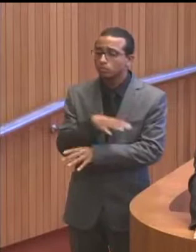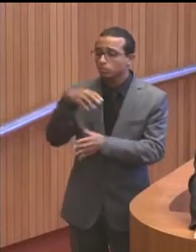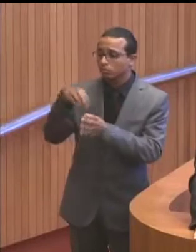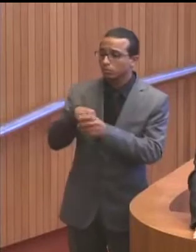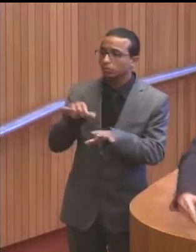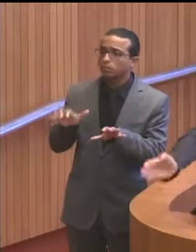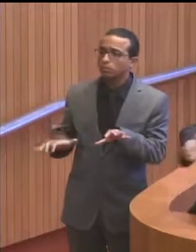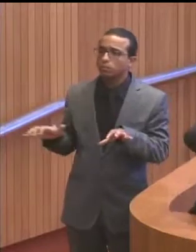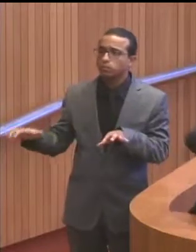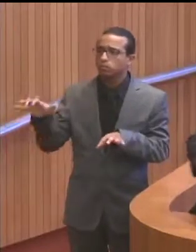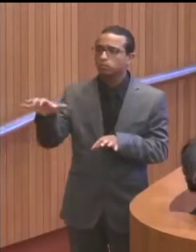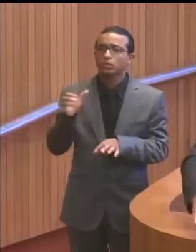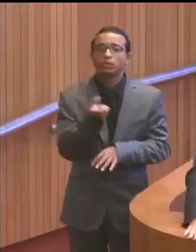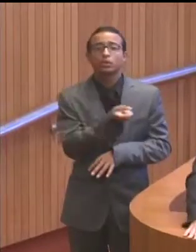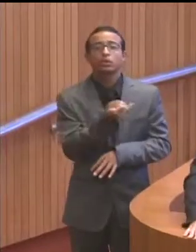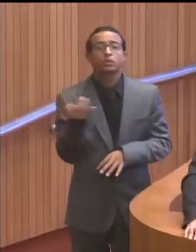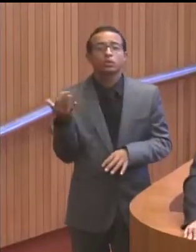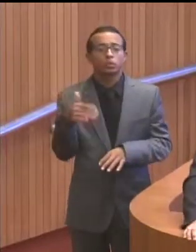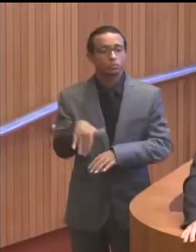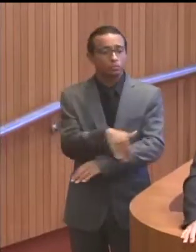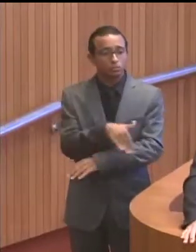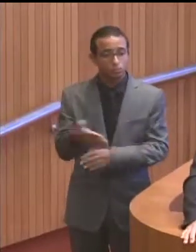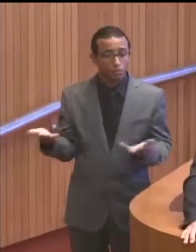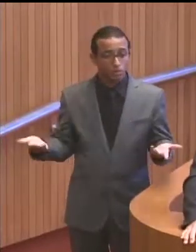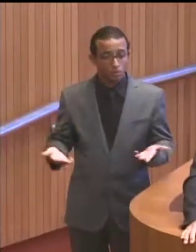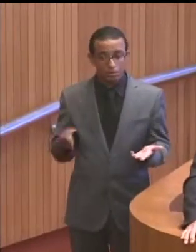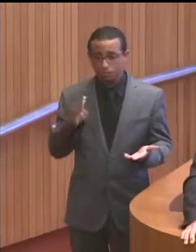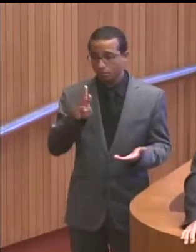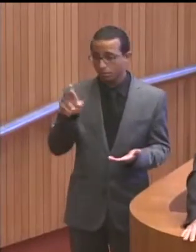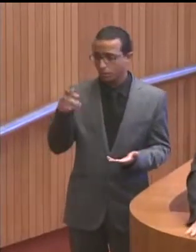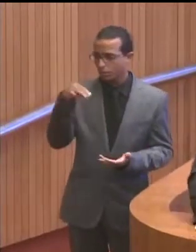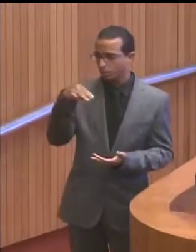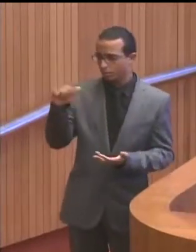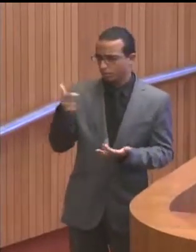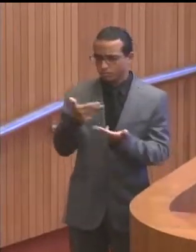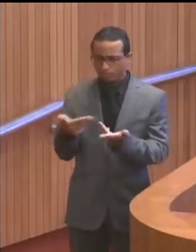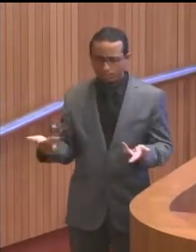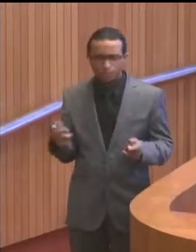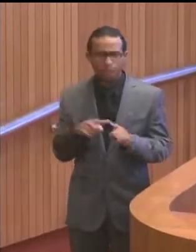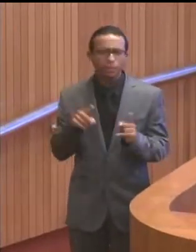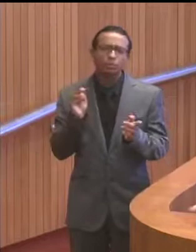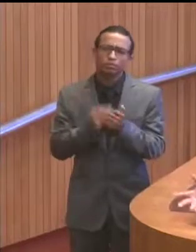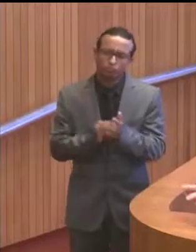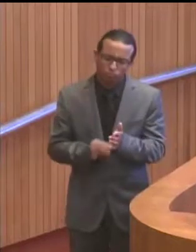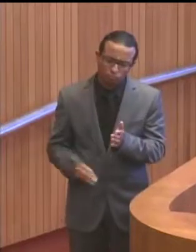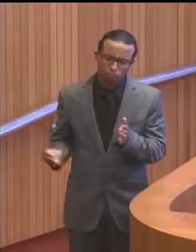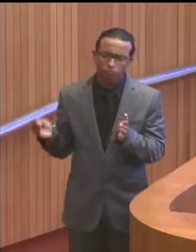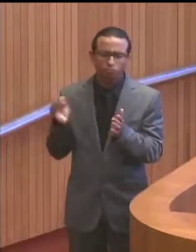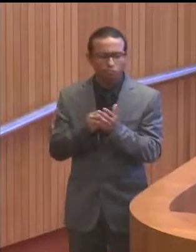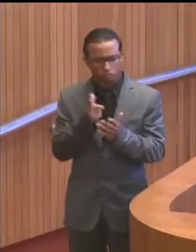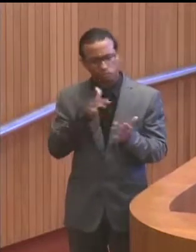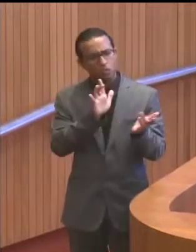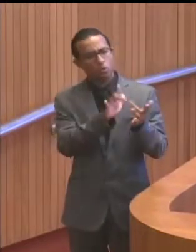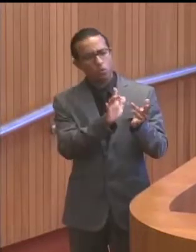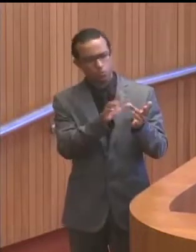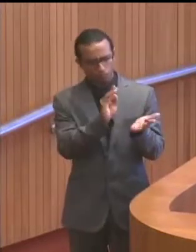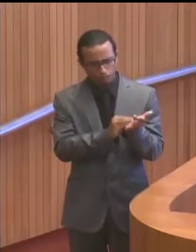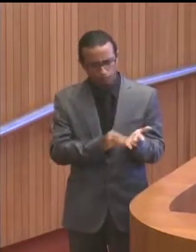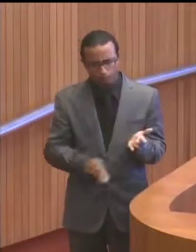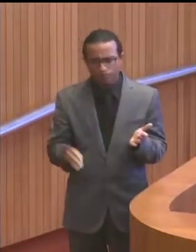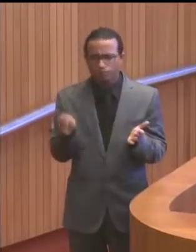cidades, com a quantidade de estradas que estão sendo feitas. Ah, mas falta muito. Eu concordo que falta.